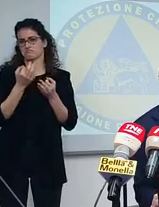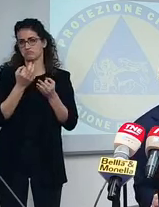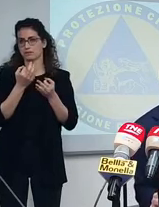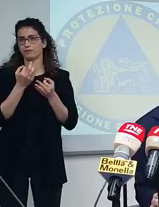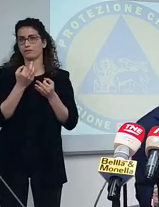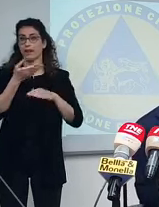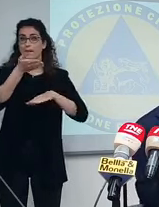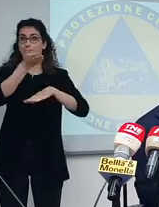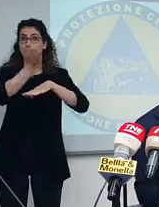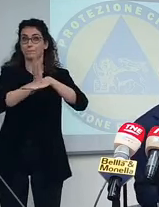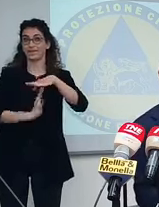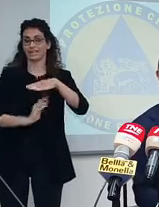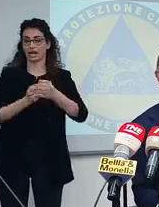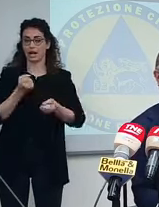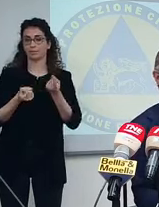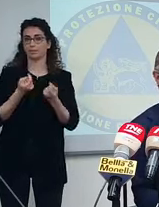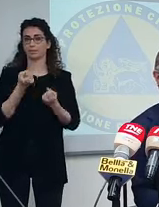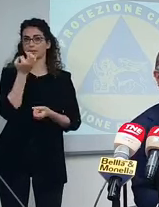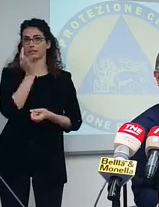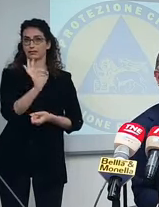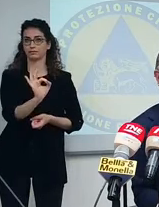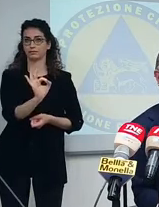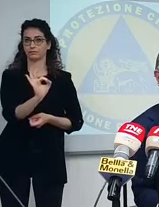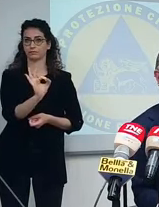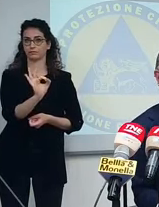metà non hanno avuto sintomi.